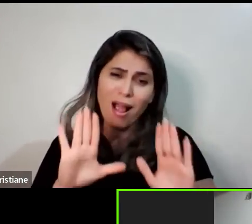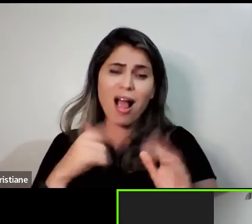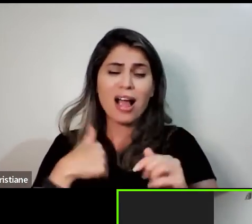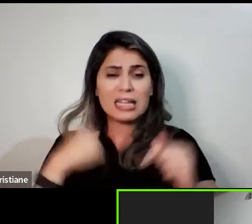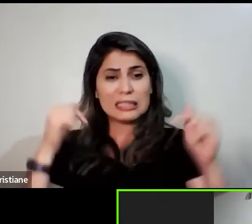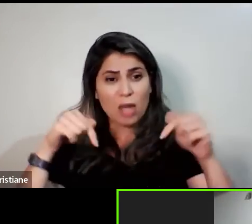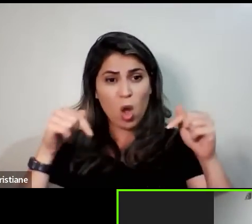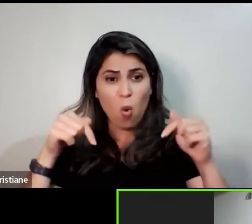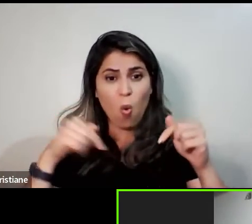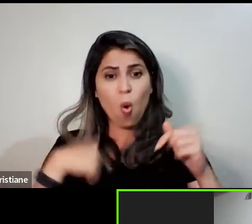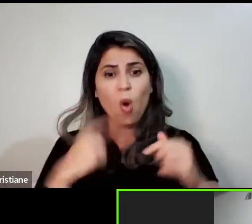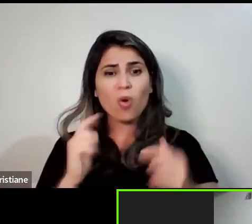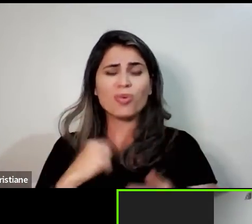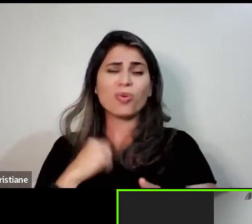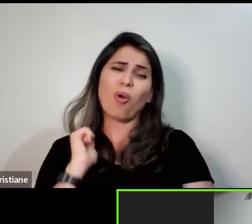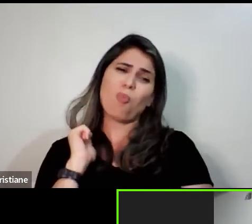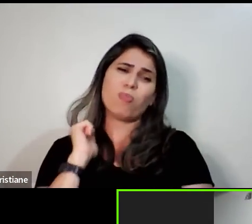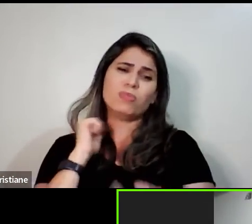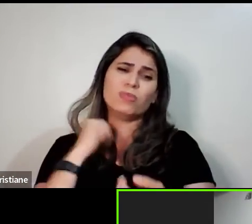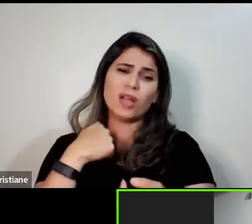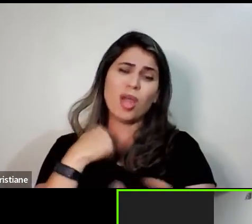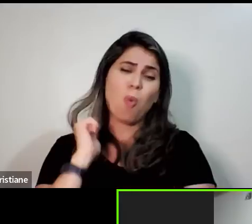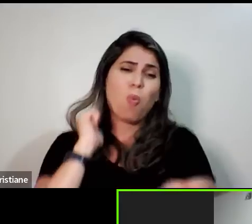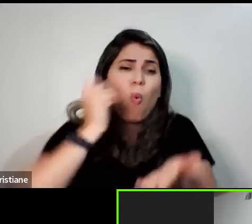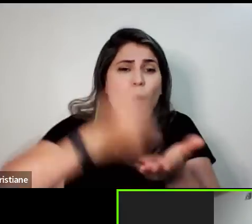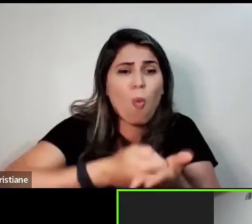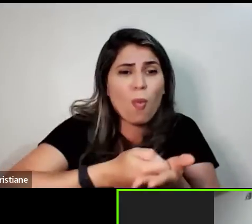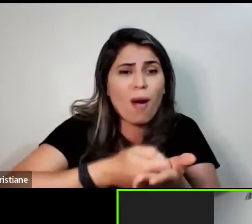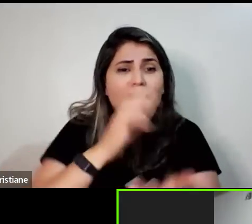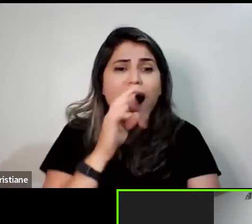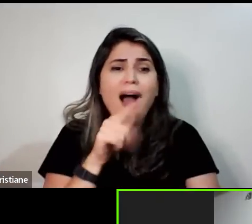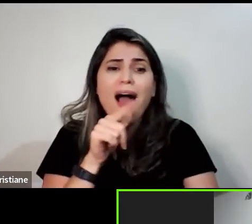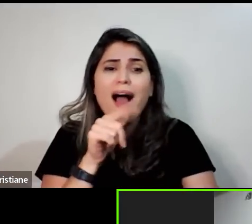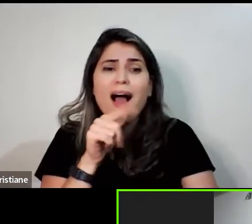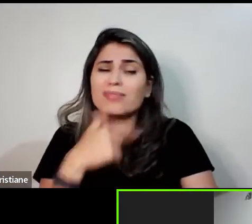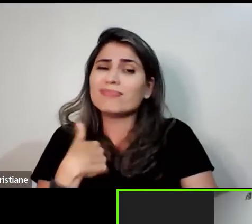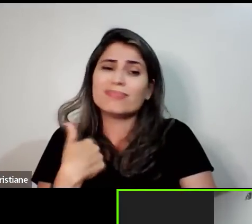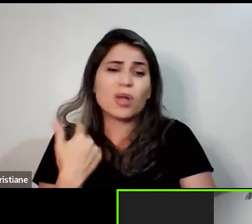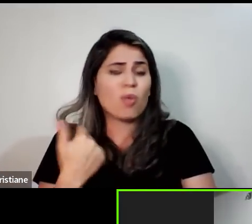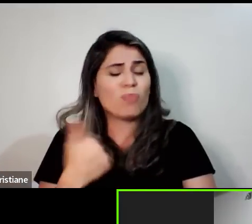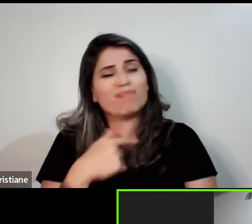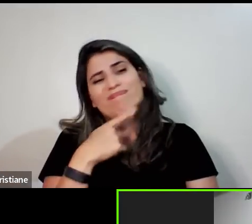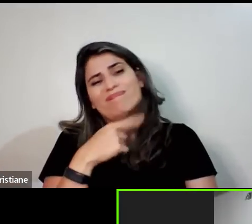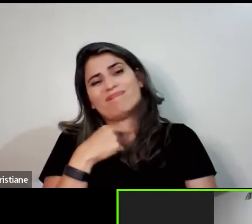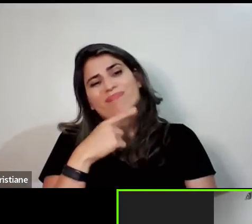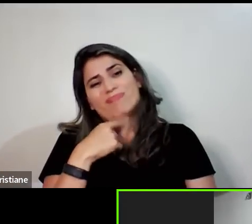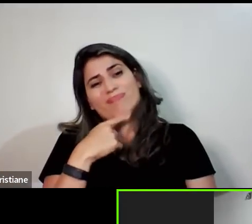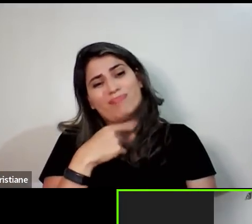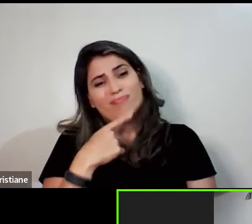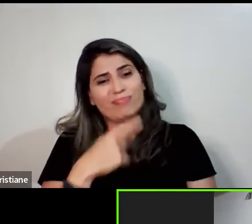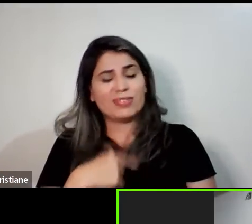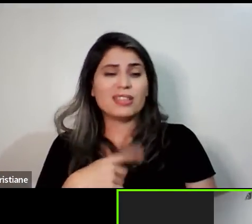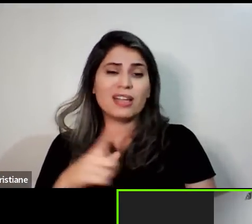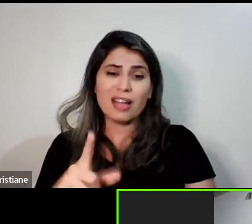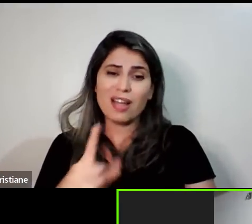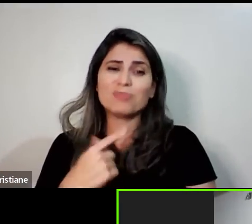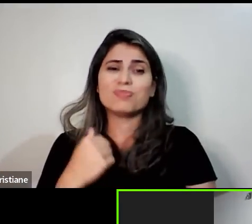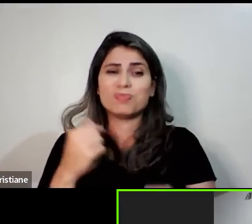momento, eu não posso adquirir esse projeto da água, porque eu estou um pouco